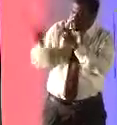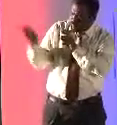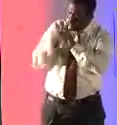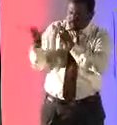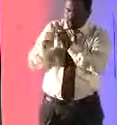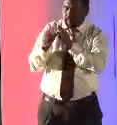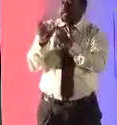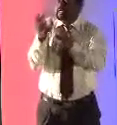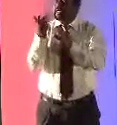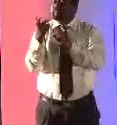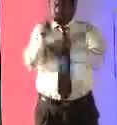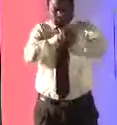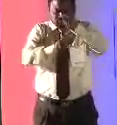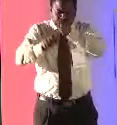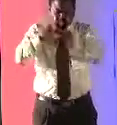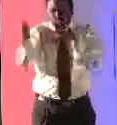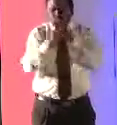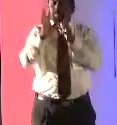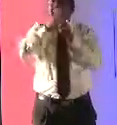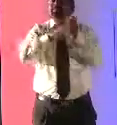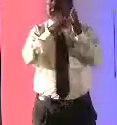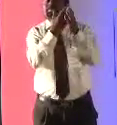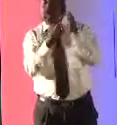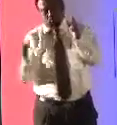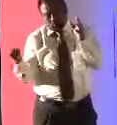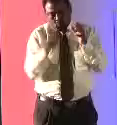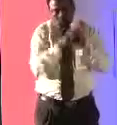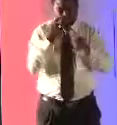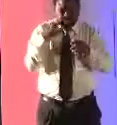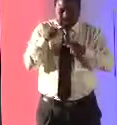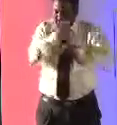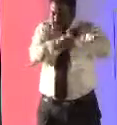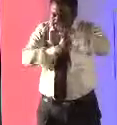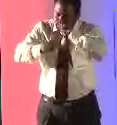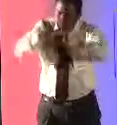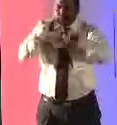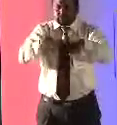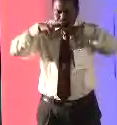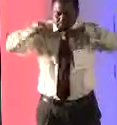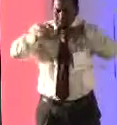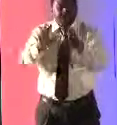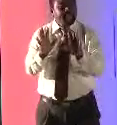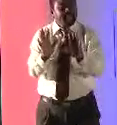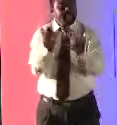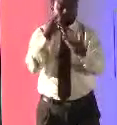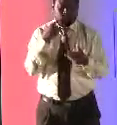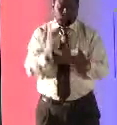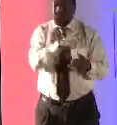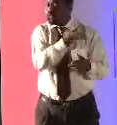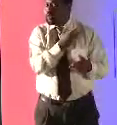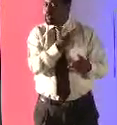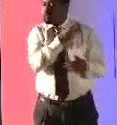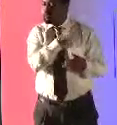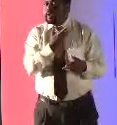مع إفتارات المستخدمة لكن هذا يحتاج إلى تقنية، يحتاج إلى تقنية وفي ولايتي